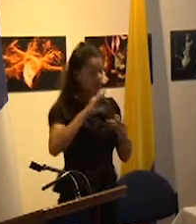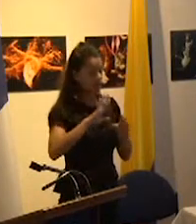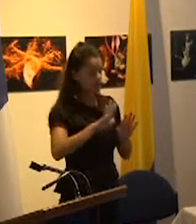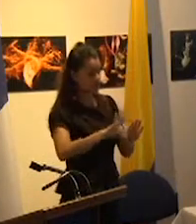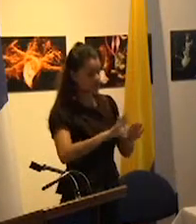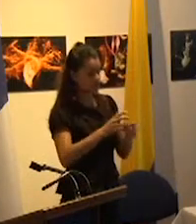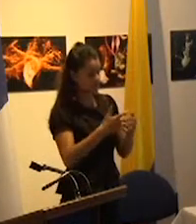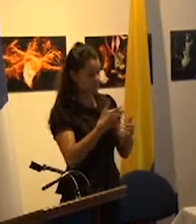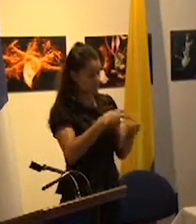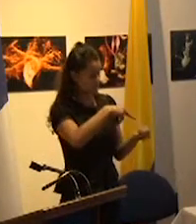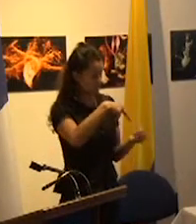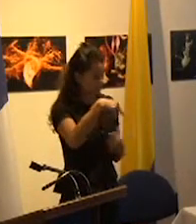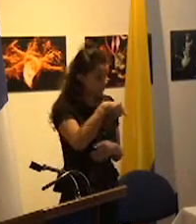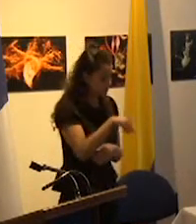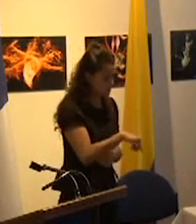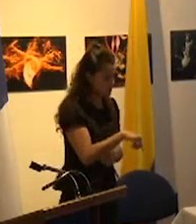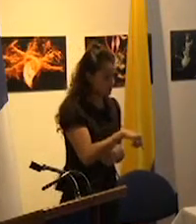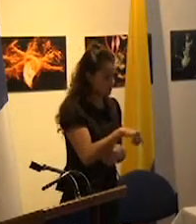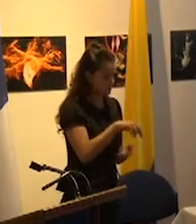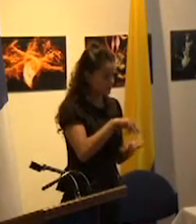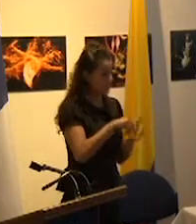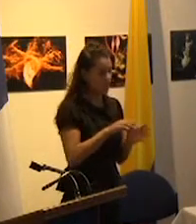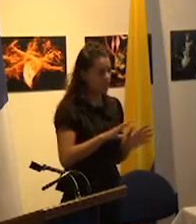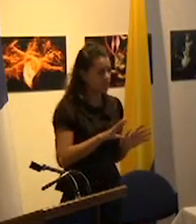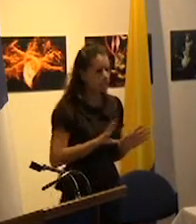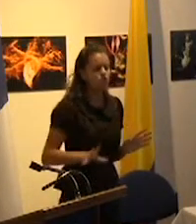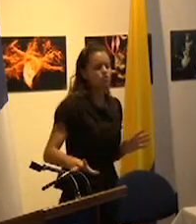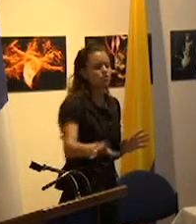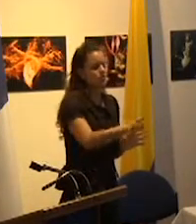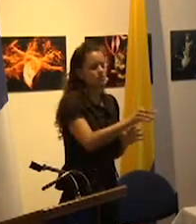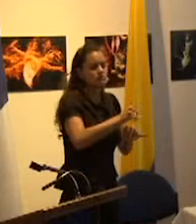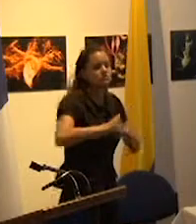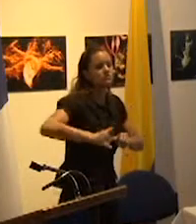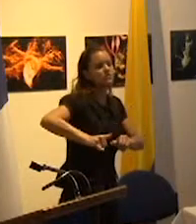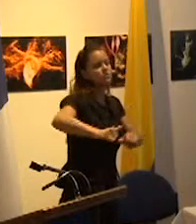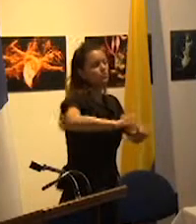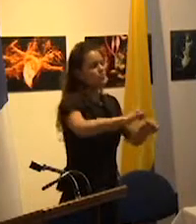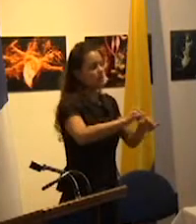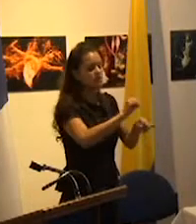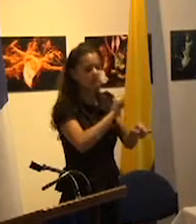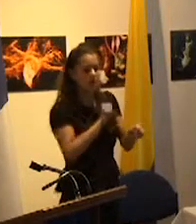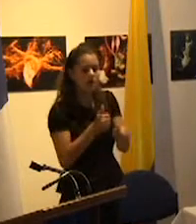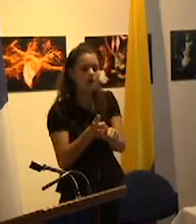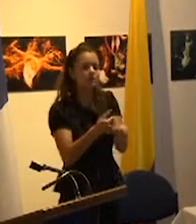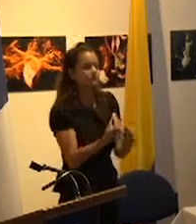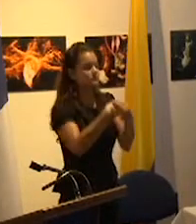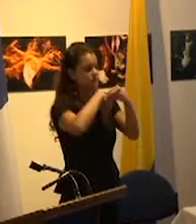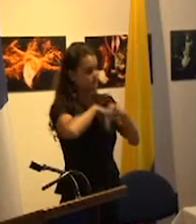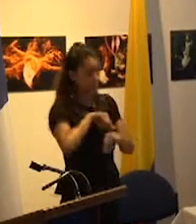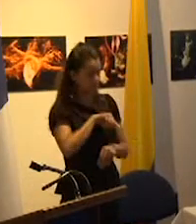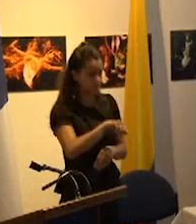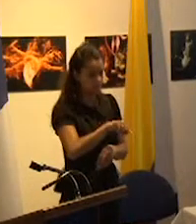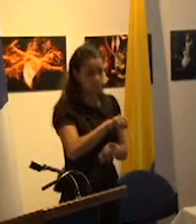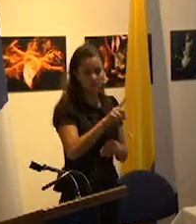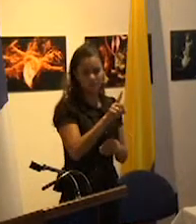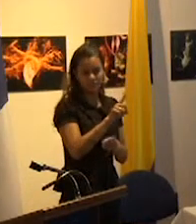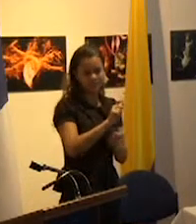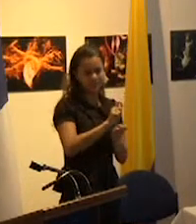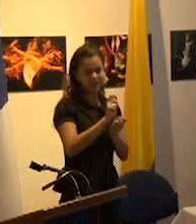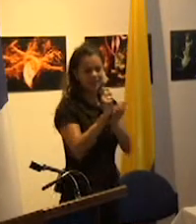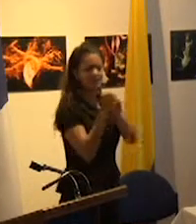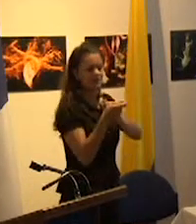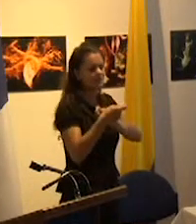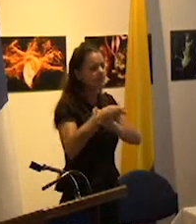educativo ya no es un todo que se impone y es internalizado por los individuos sino que es una concepción de lo